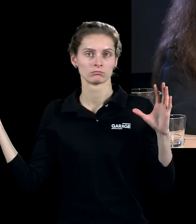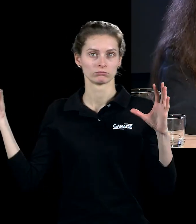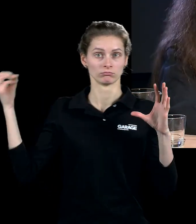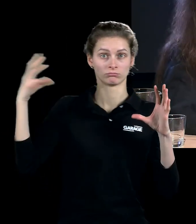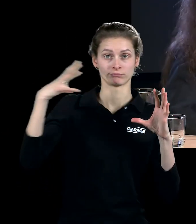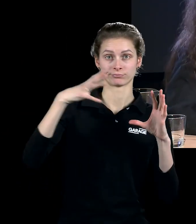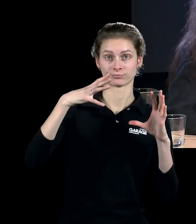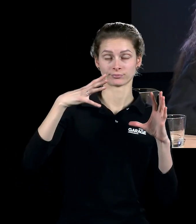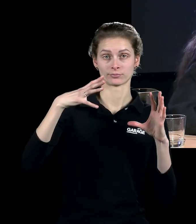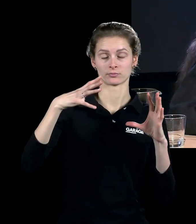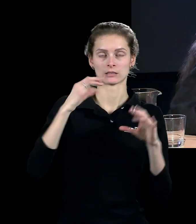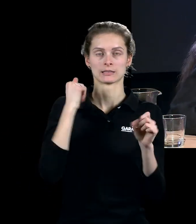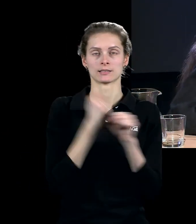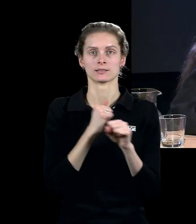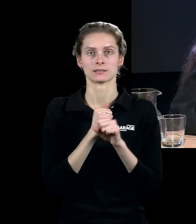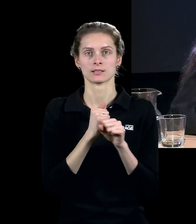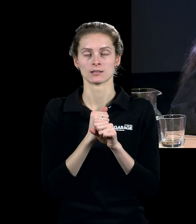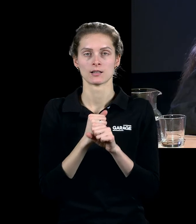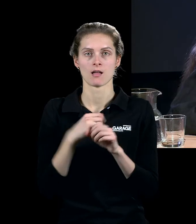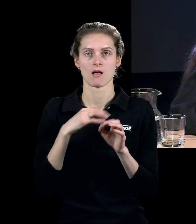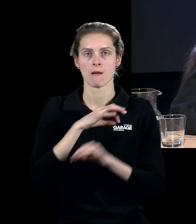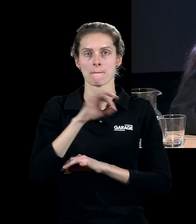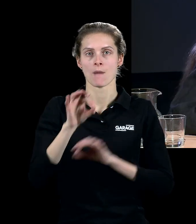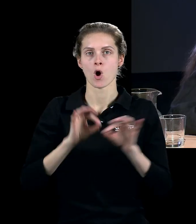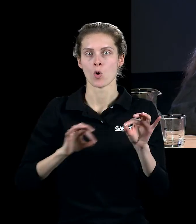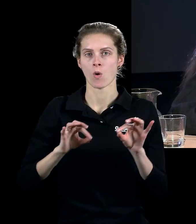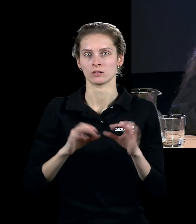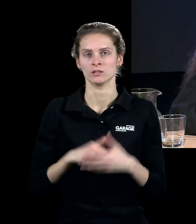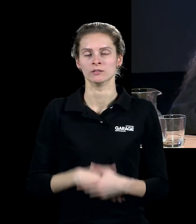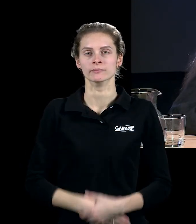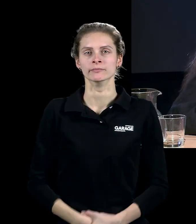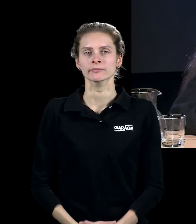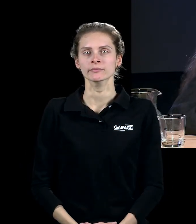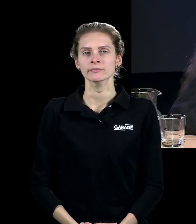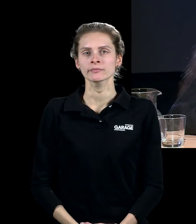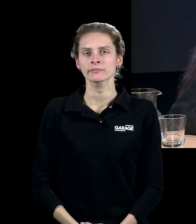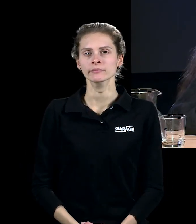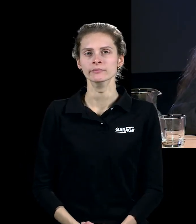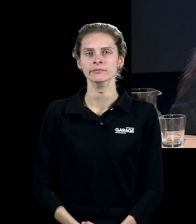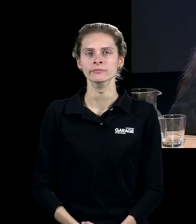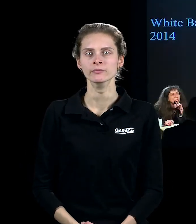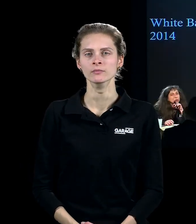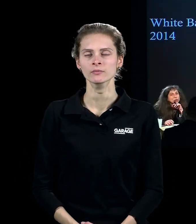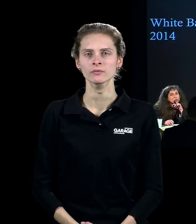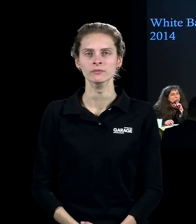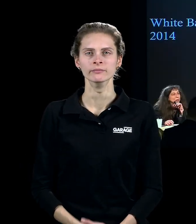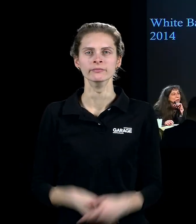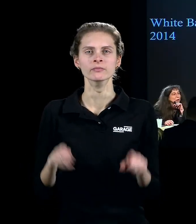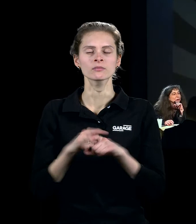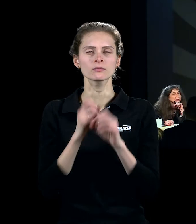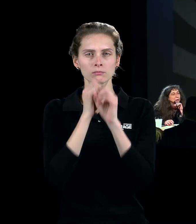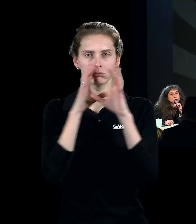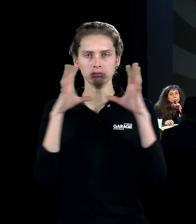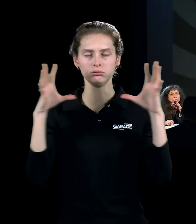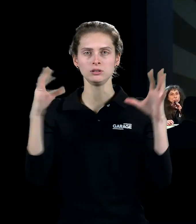эти проекции, которые меняются в зависимости от поверхности, на которую они проецируются. Вот такой вот шарик надувной